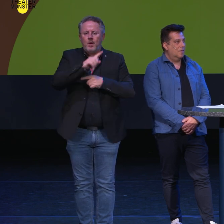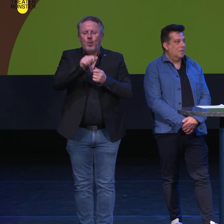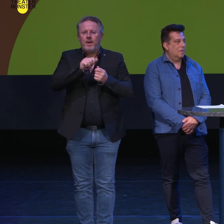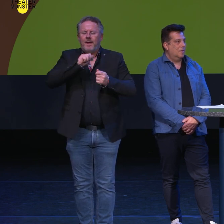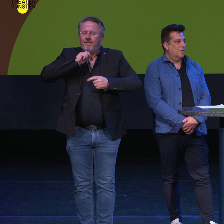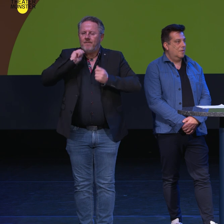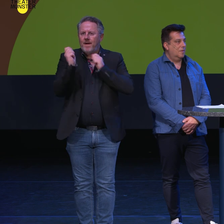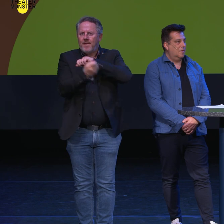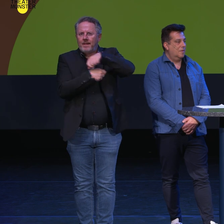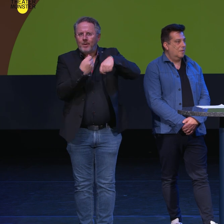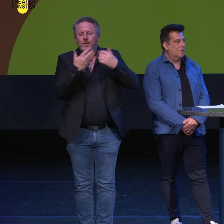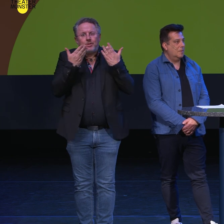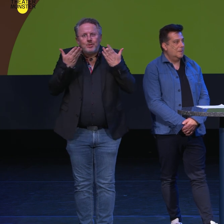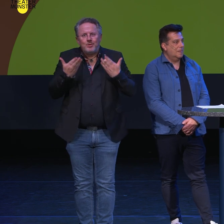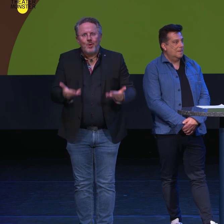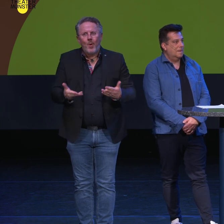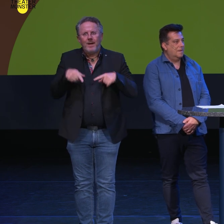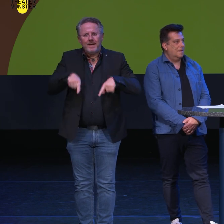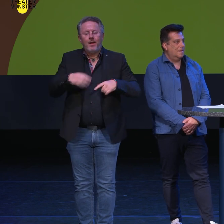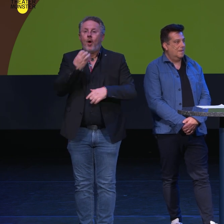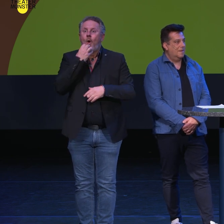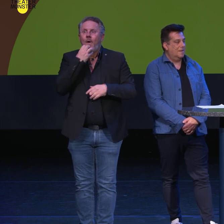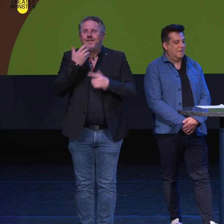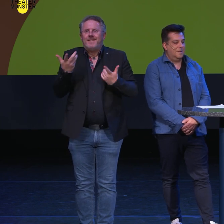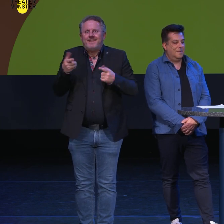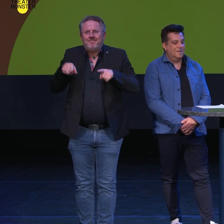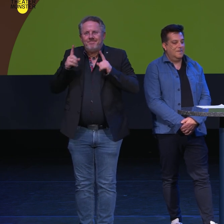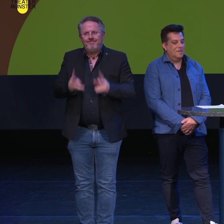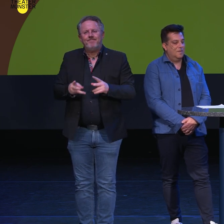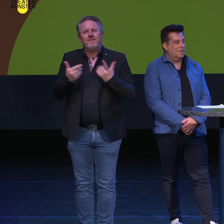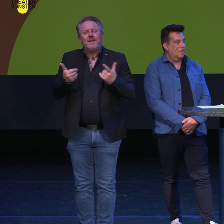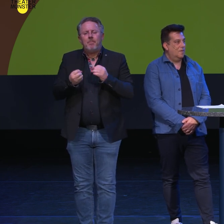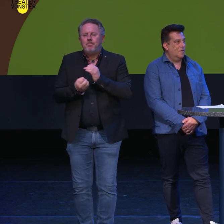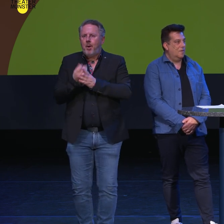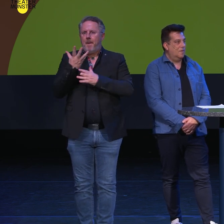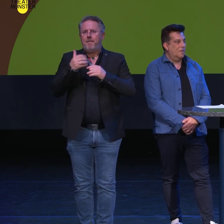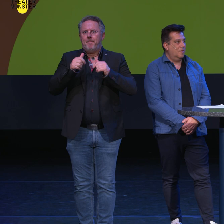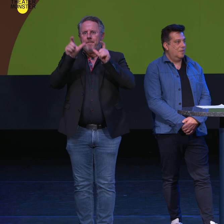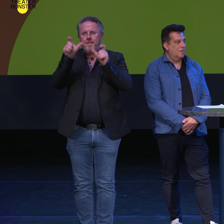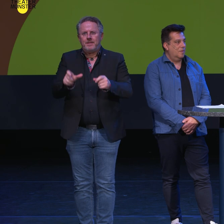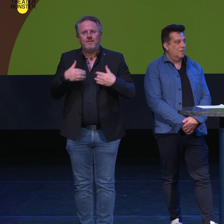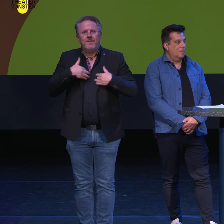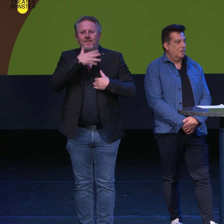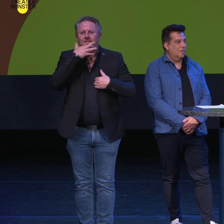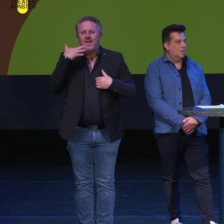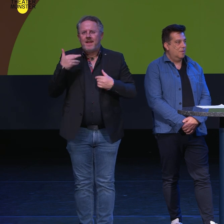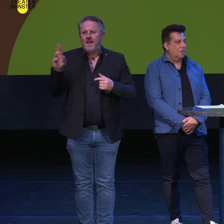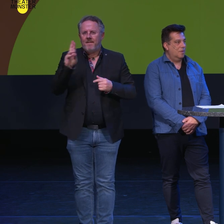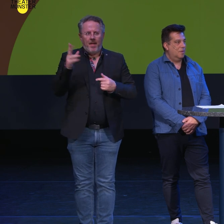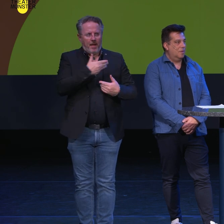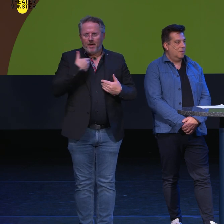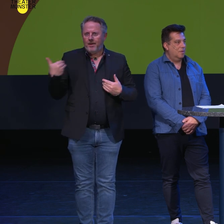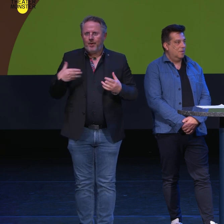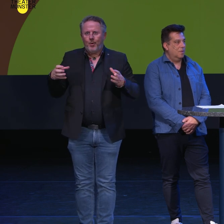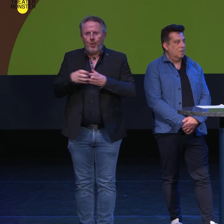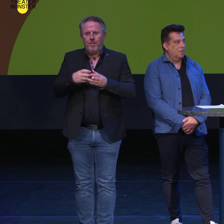Das interessiert mich extrem in diesem post-pandemischen oder hoffentlich post-pandemischen Moment, in dem wir uns auch neu fragen, wer sind wir als Gruppe, nicht